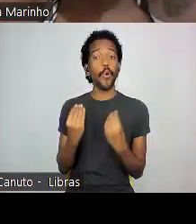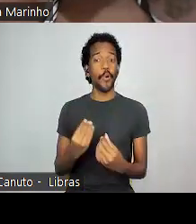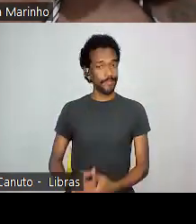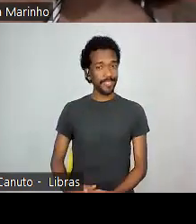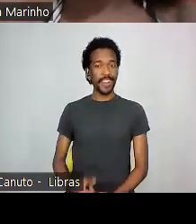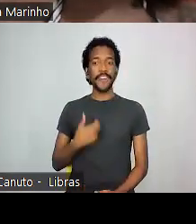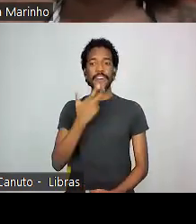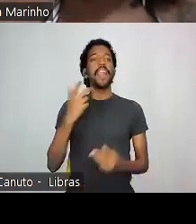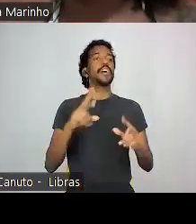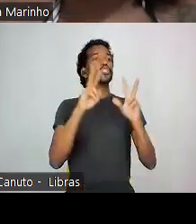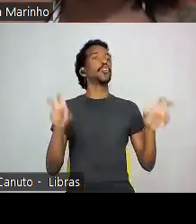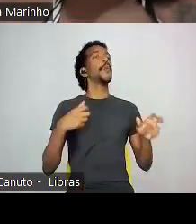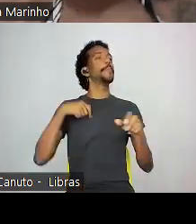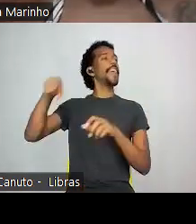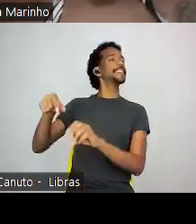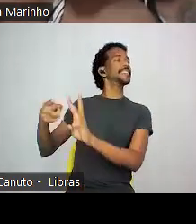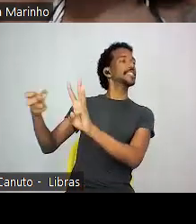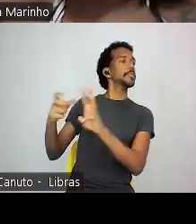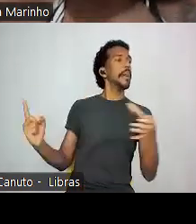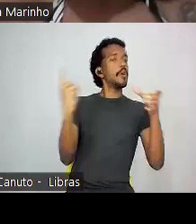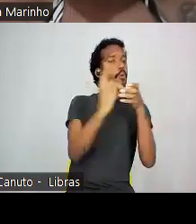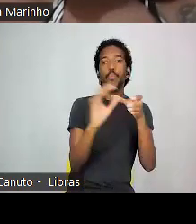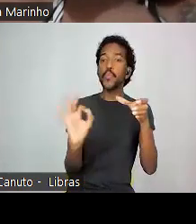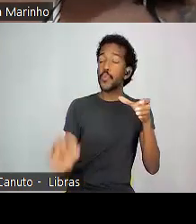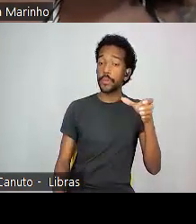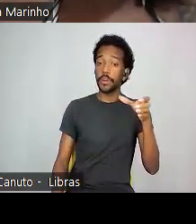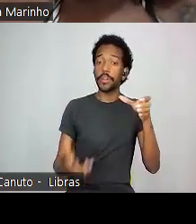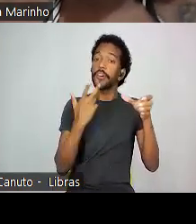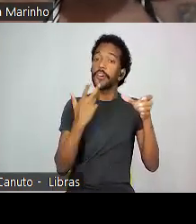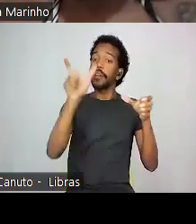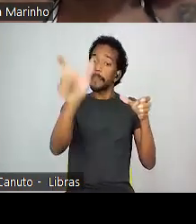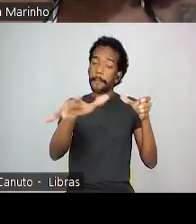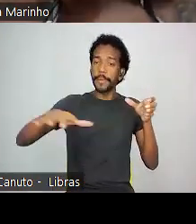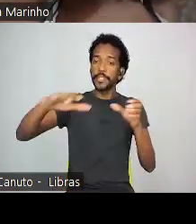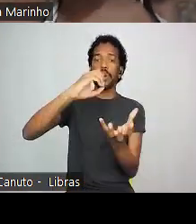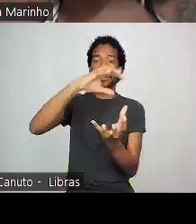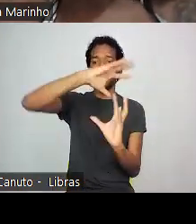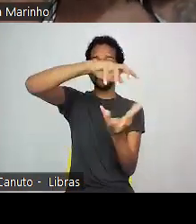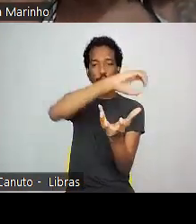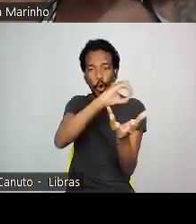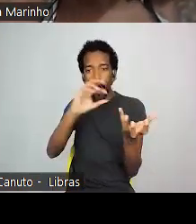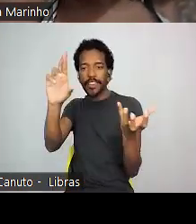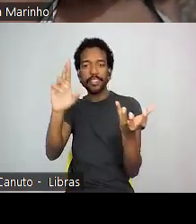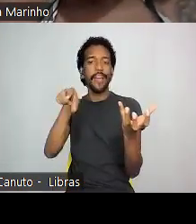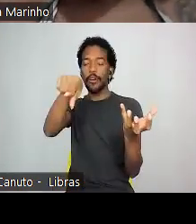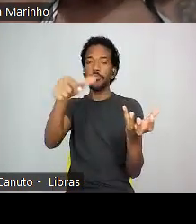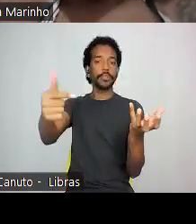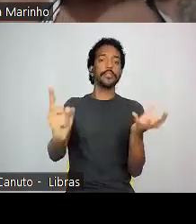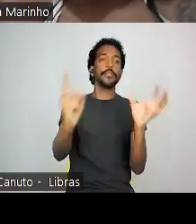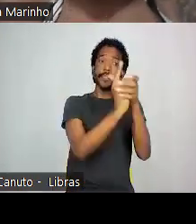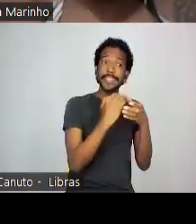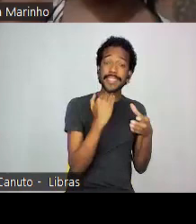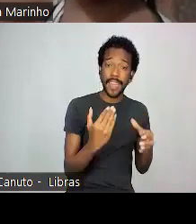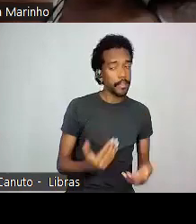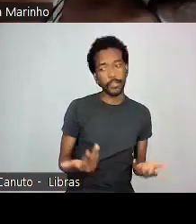falar dos povos indígenas sem representações indígenas. Não tem como falar dos povos orientais sem representação das pessoas que são orientais. Entende?